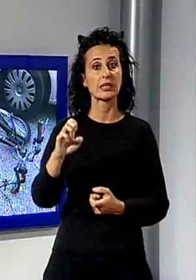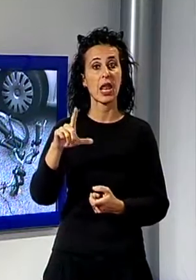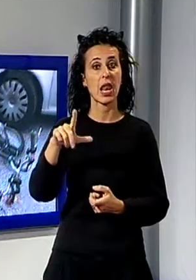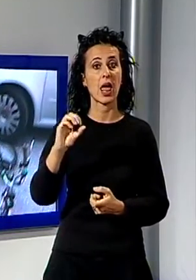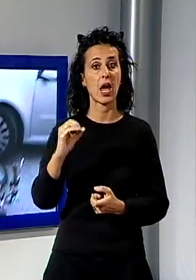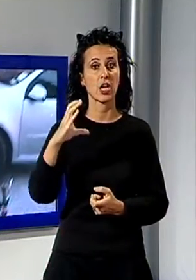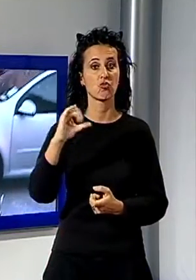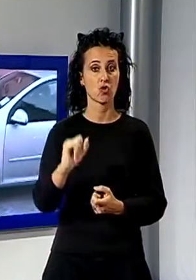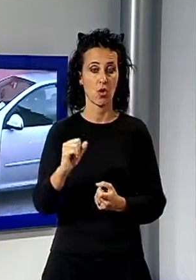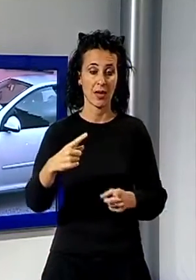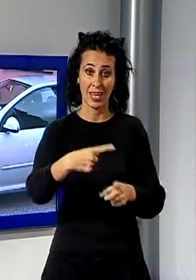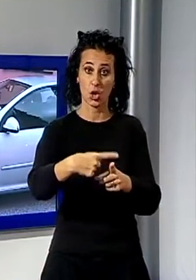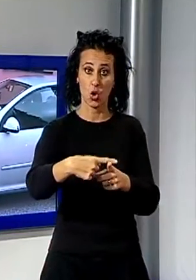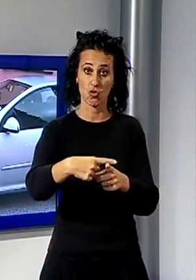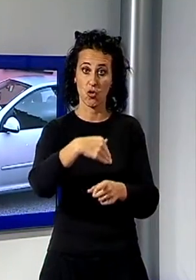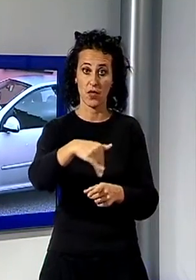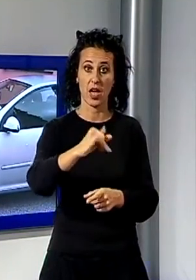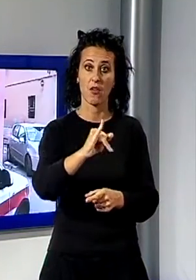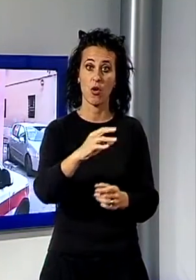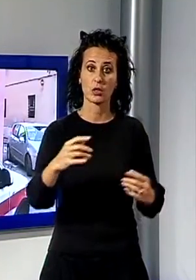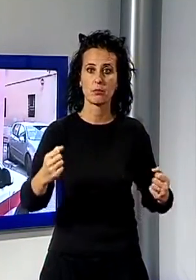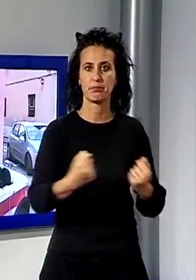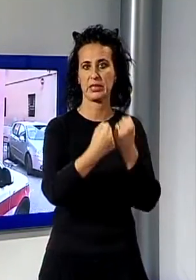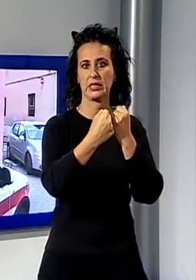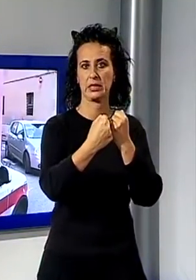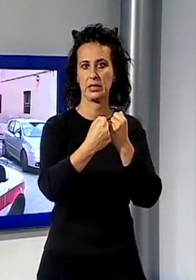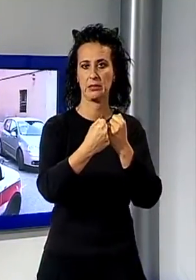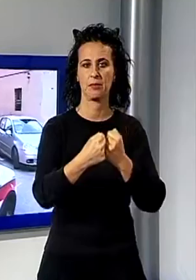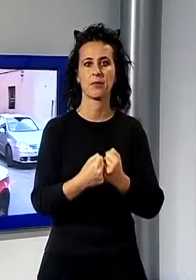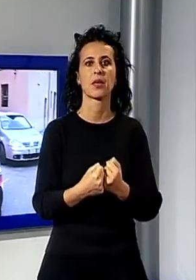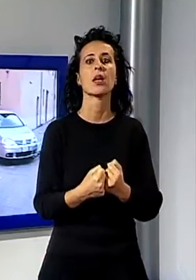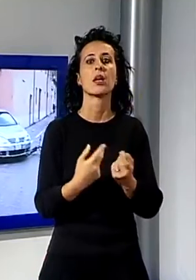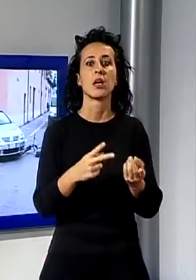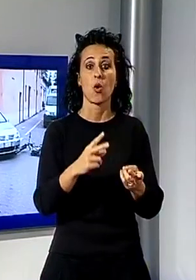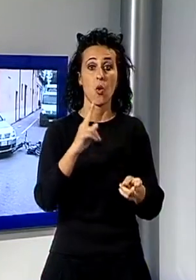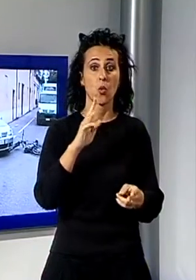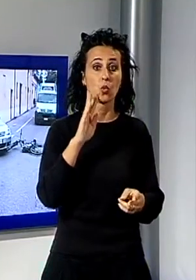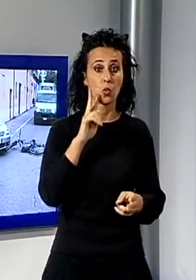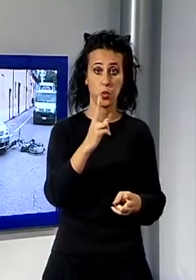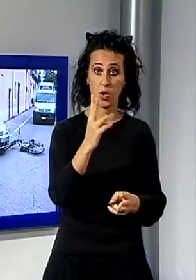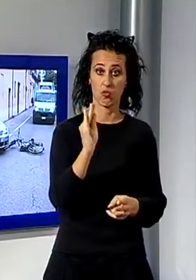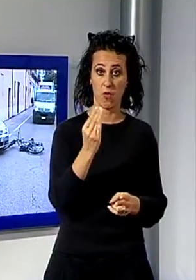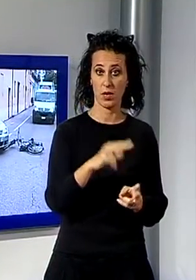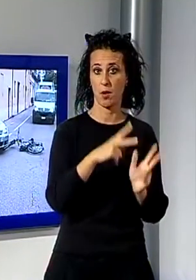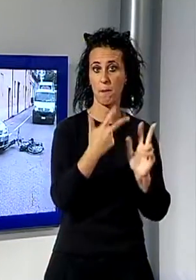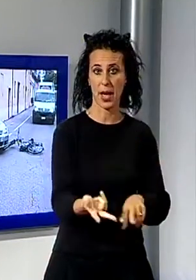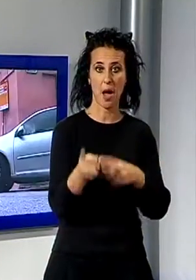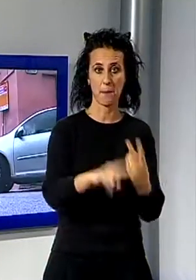dei Fossi si è scontrata con il velocipede che aveva a bordo i due ragazzi. La caduta è stata violenta, i testimoni hanno allertato un